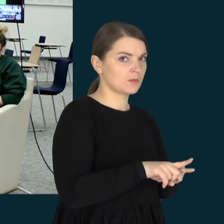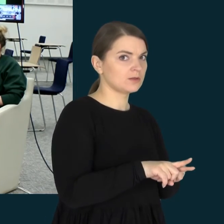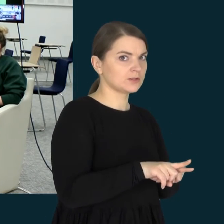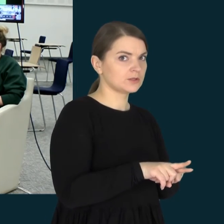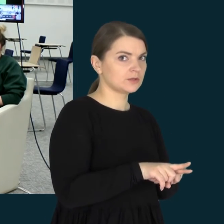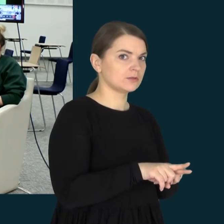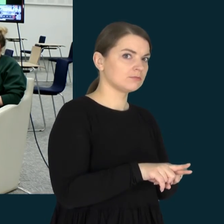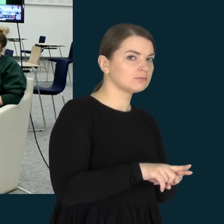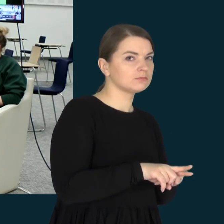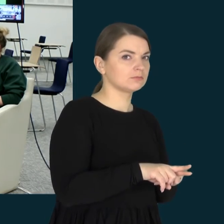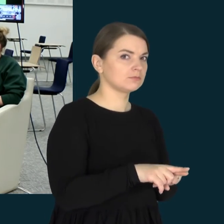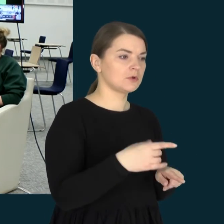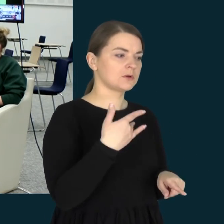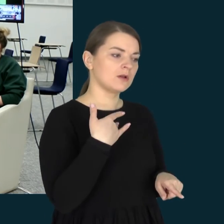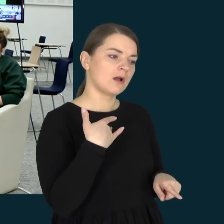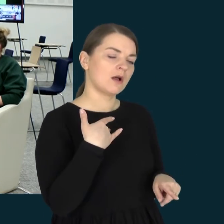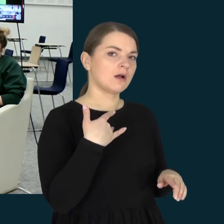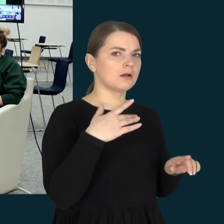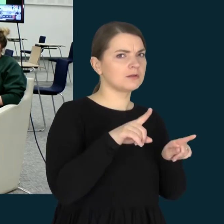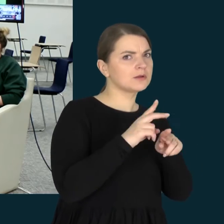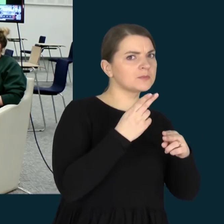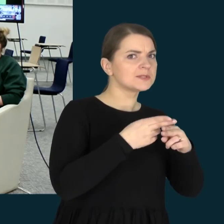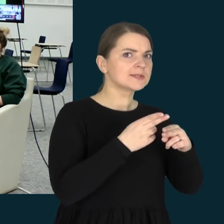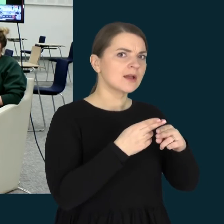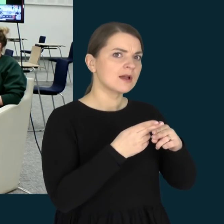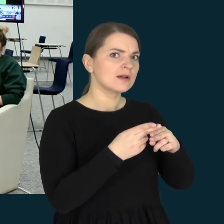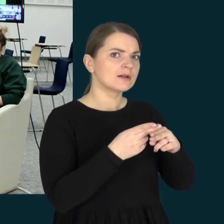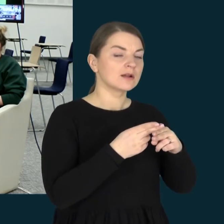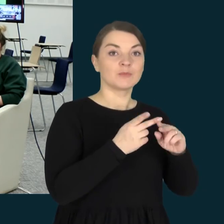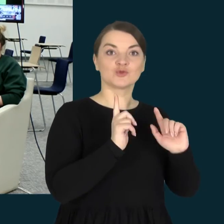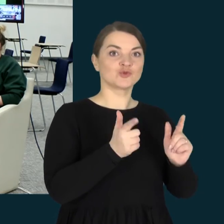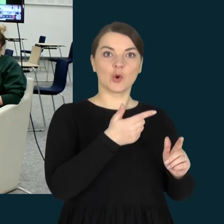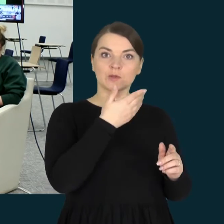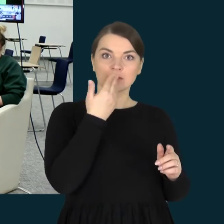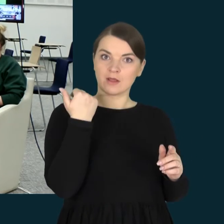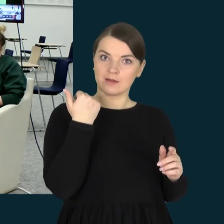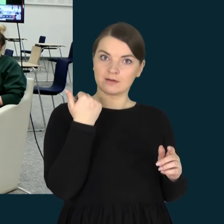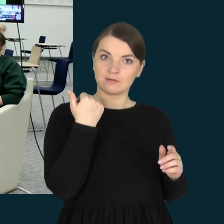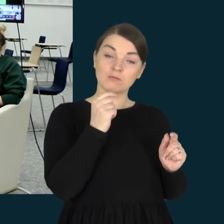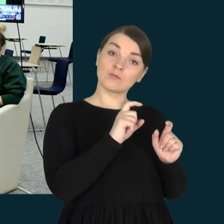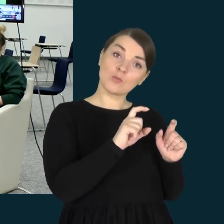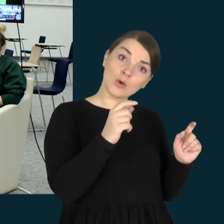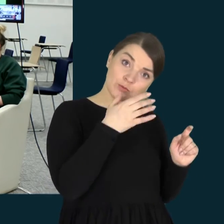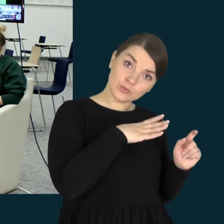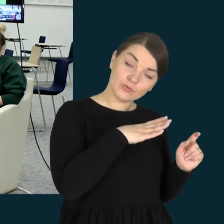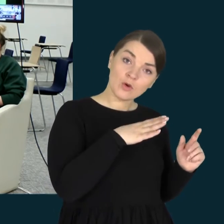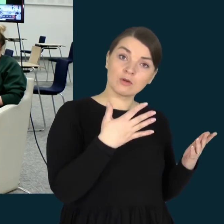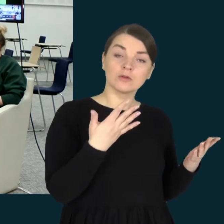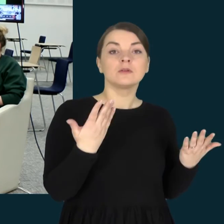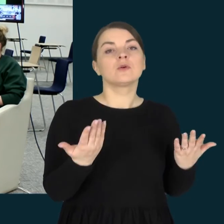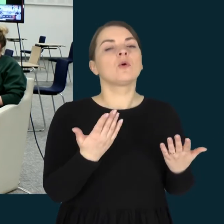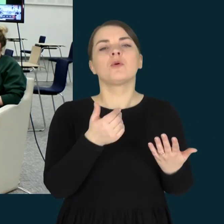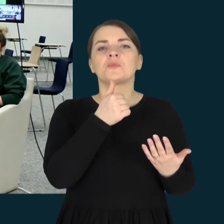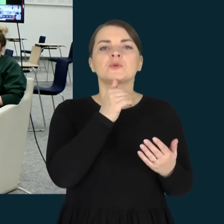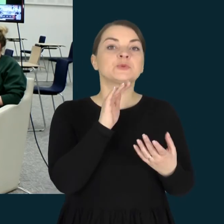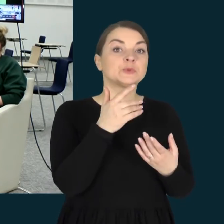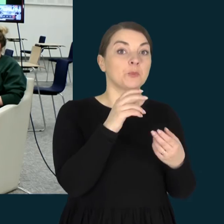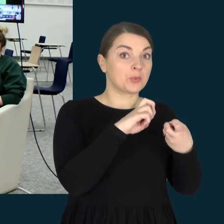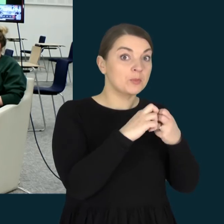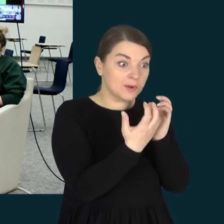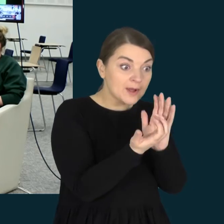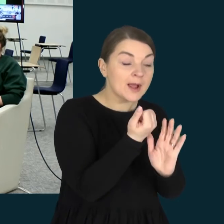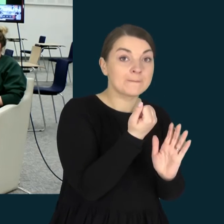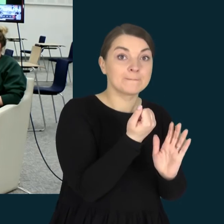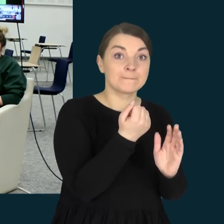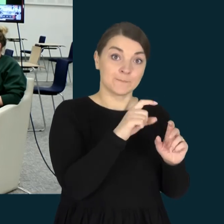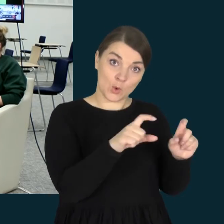buvo įtariamas, sergant kažkokią lygą, bet nepasiteisinus. O gal net ir turint tas problemas. Buvote